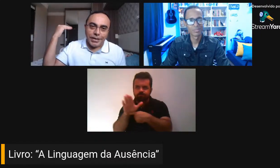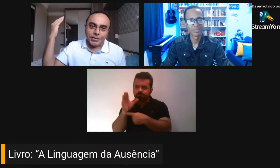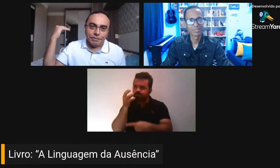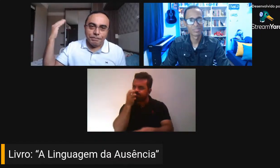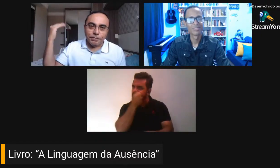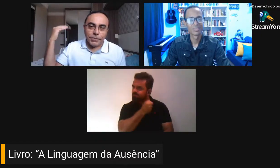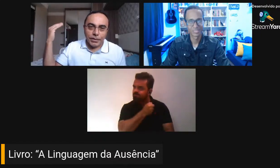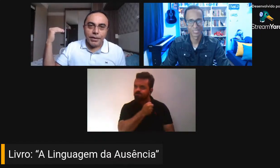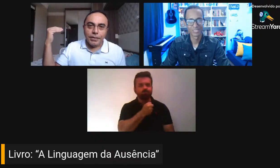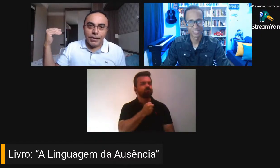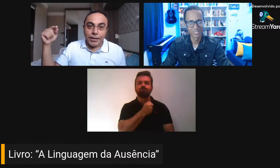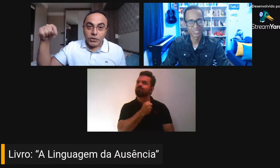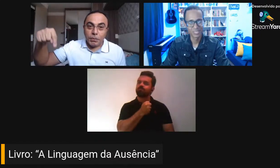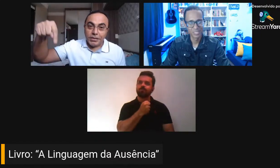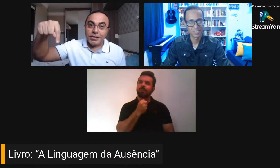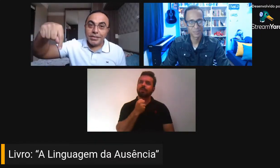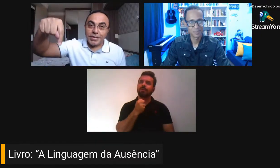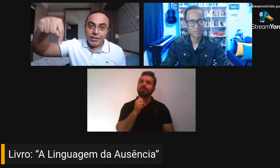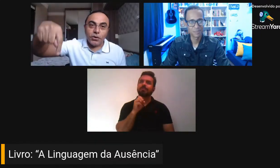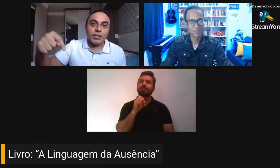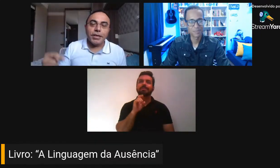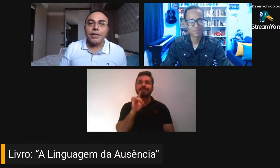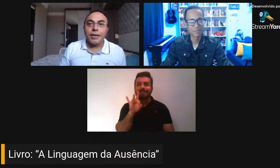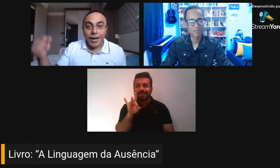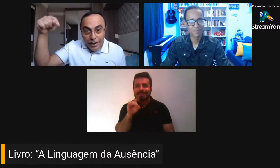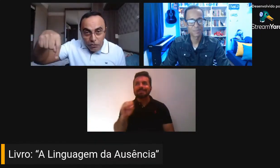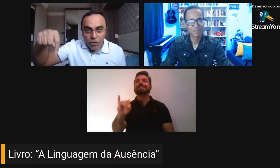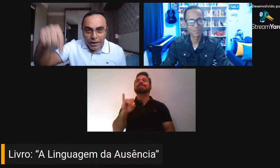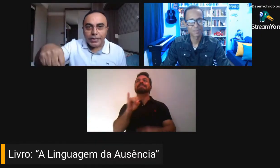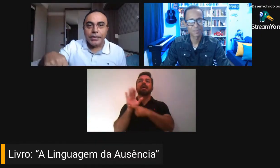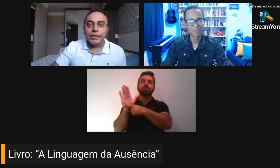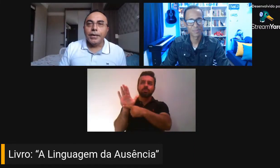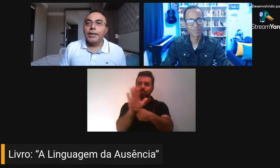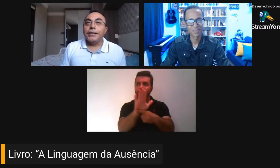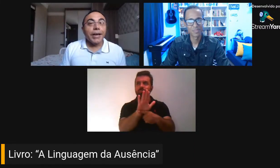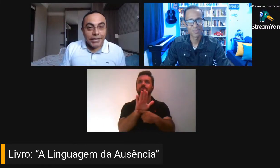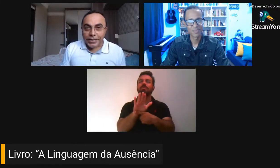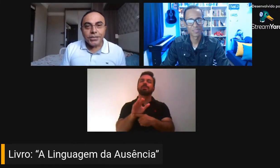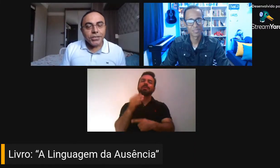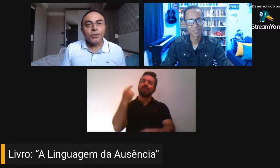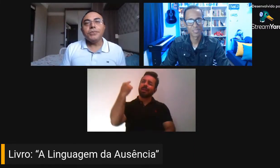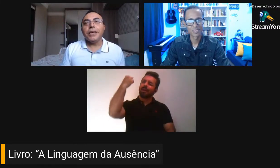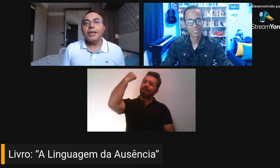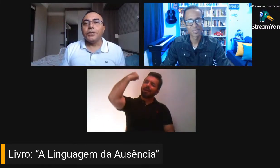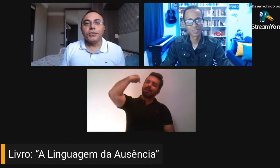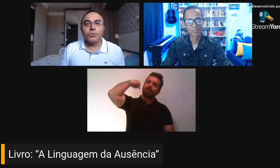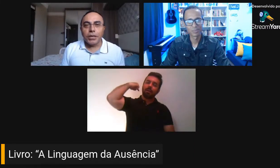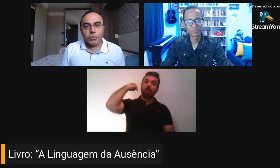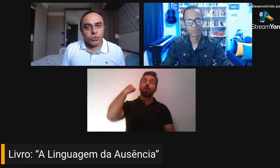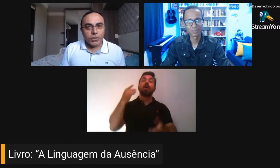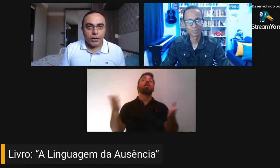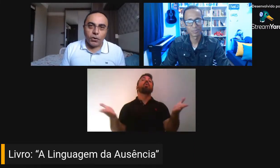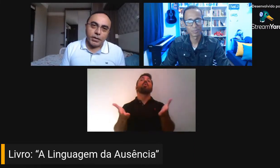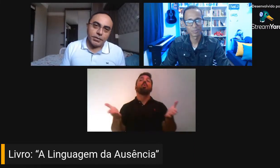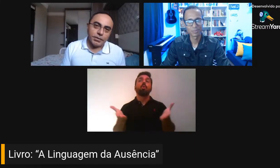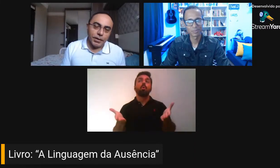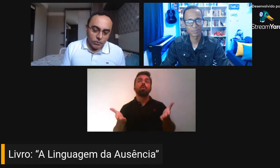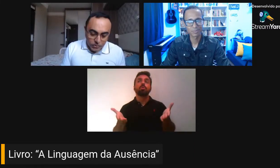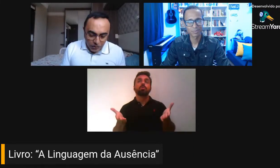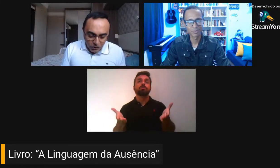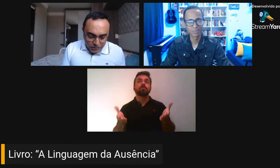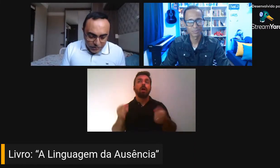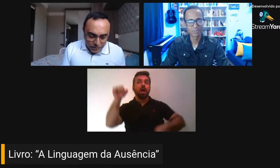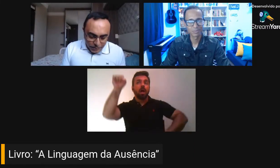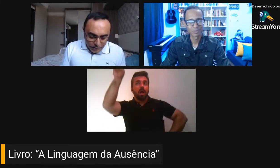foi lá atrás, a gente precisa de heróis agora aqui, e aqui a gente não tem, nós não temos os heróis,